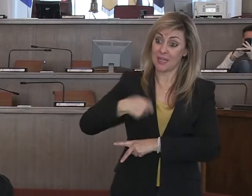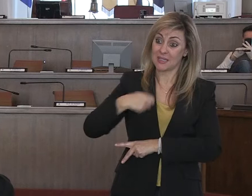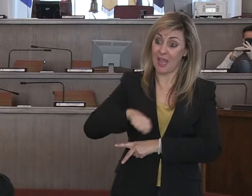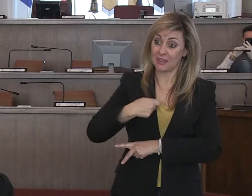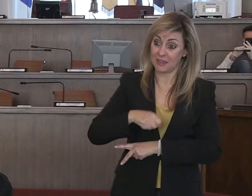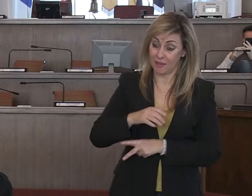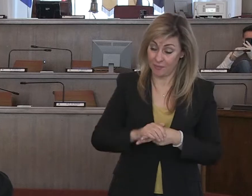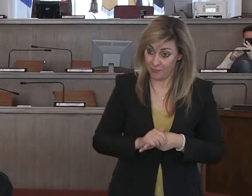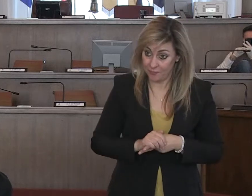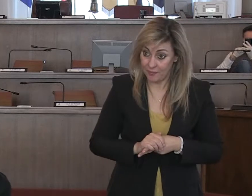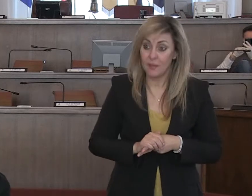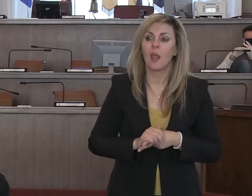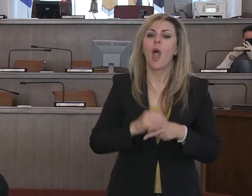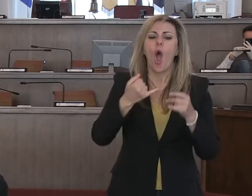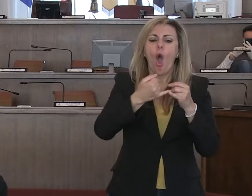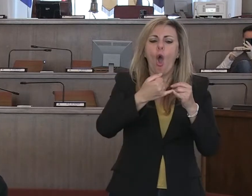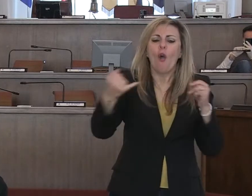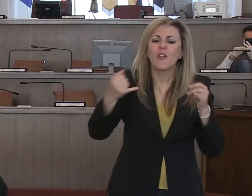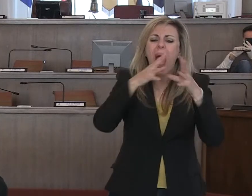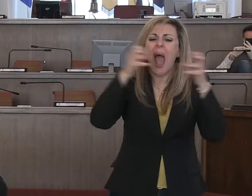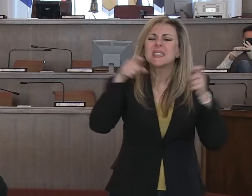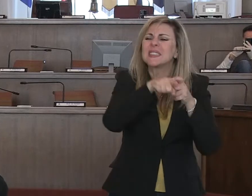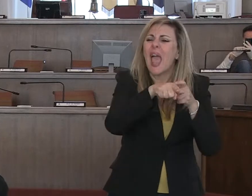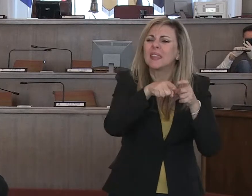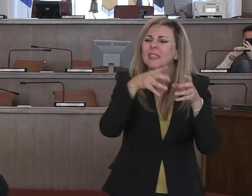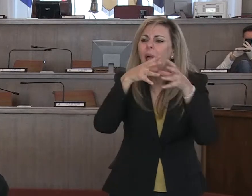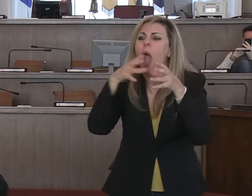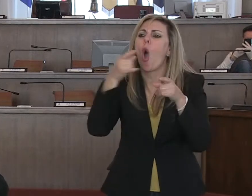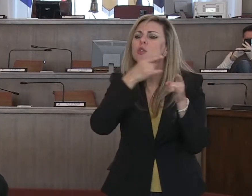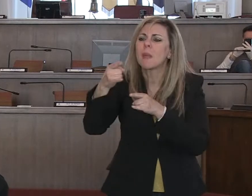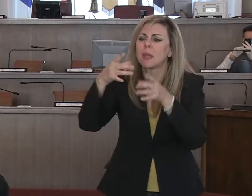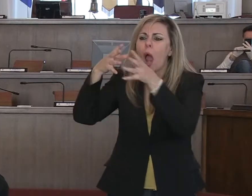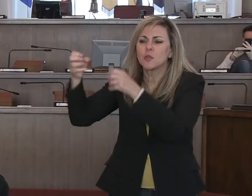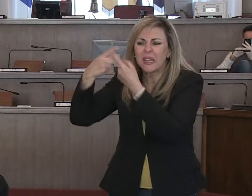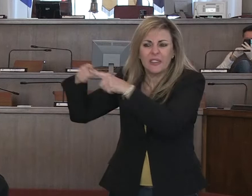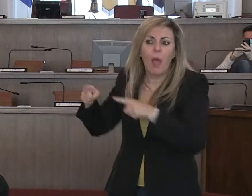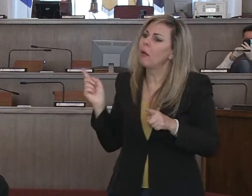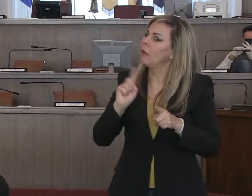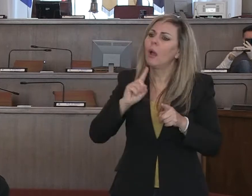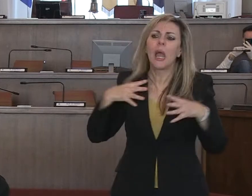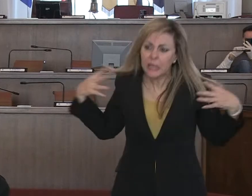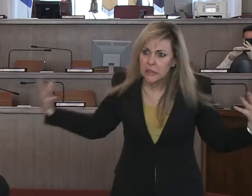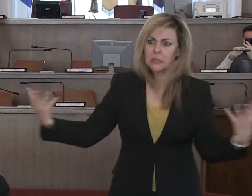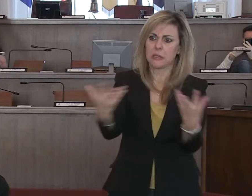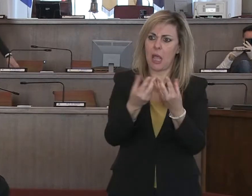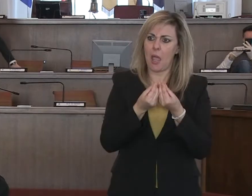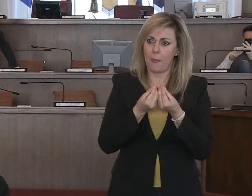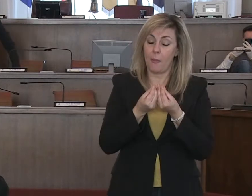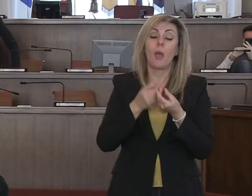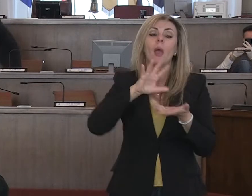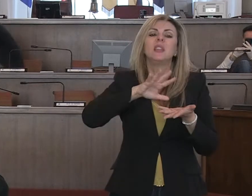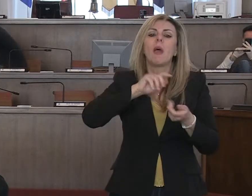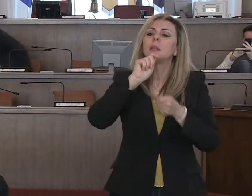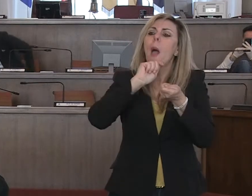confini che ci sono tra un'azienda sanitaria e l'altra. Il terzo livello è rimodulando tutti i posti